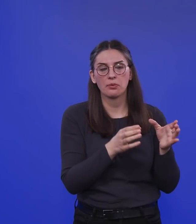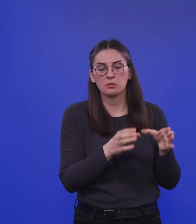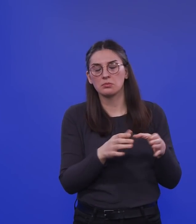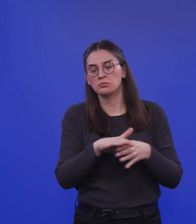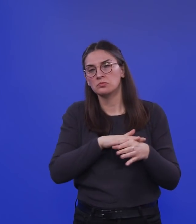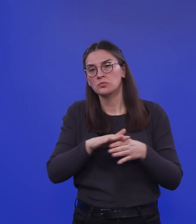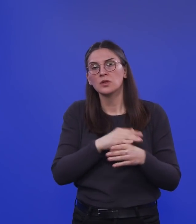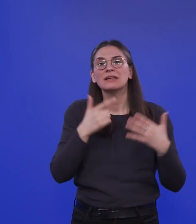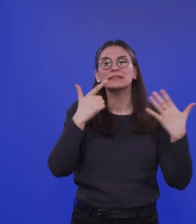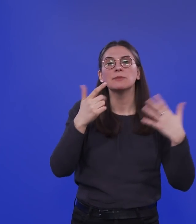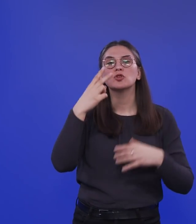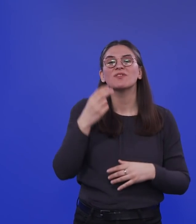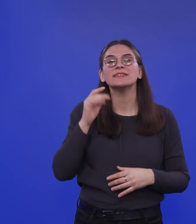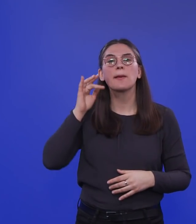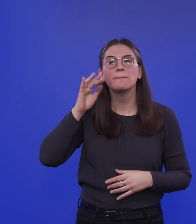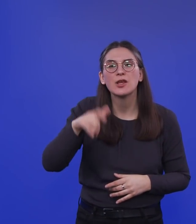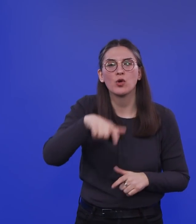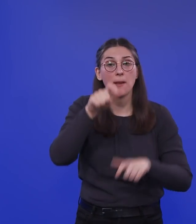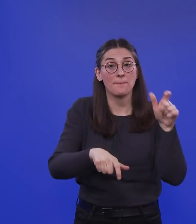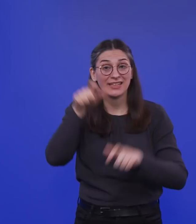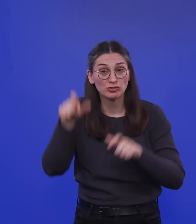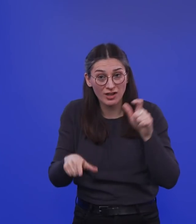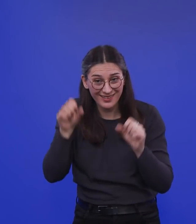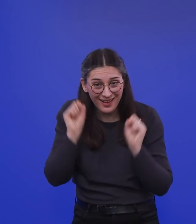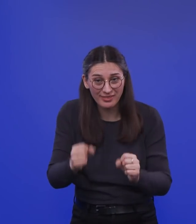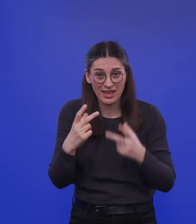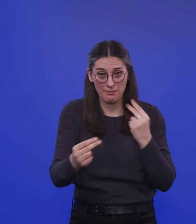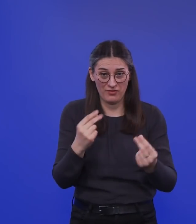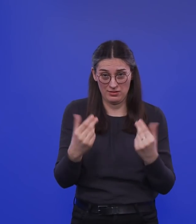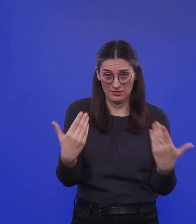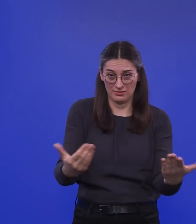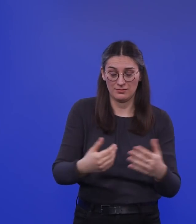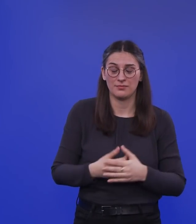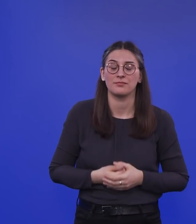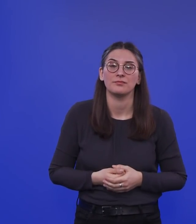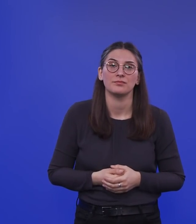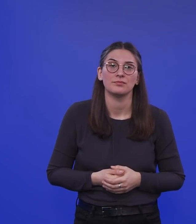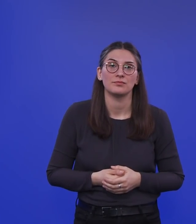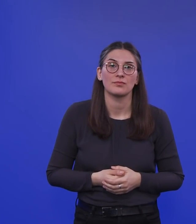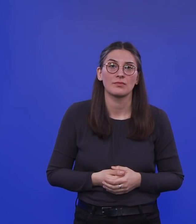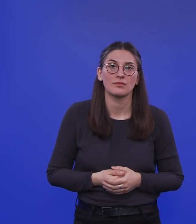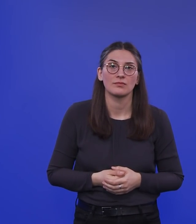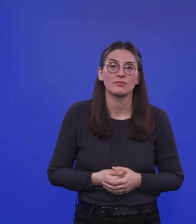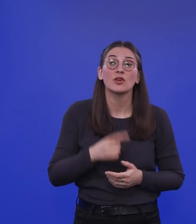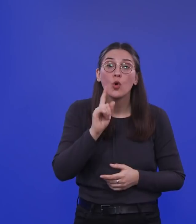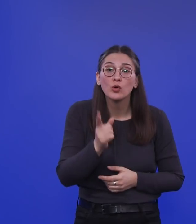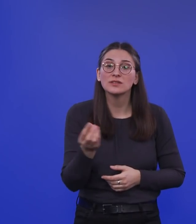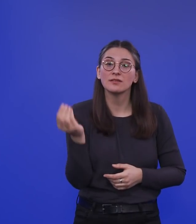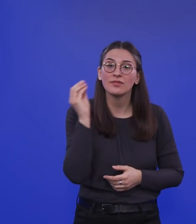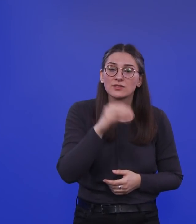von 27 Millionen Leuten, die man damit impfen kann. Aber es gibt auch zusätzlich in Aussicht noch Lieferungen